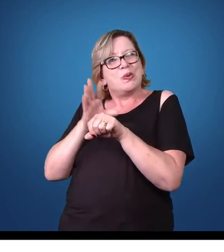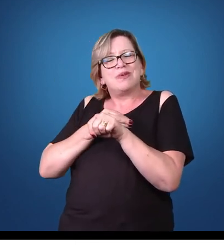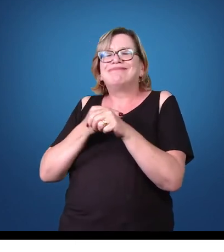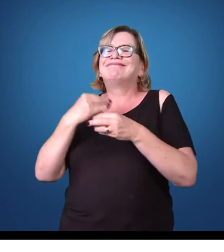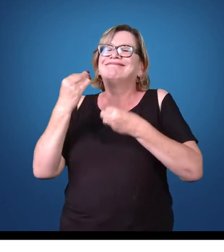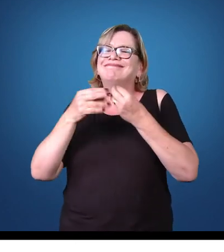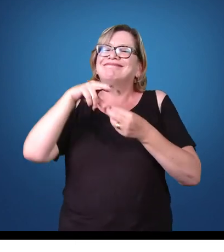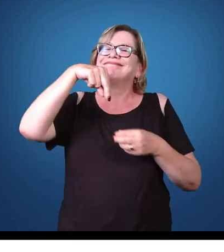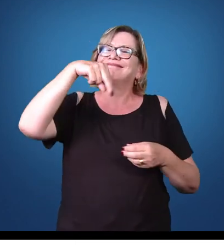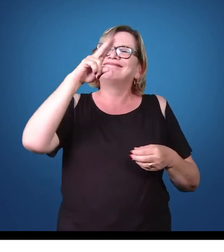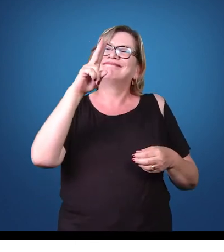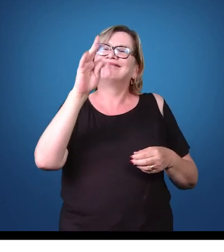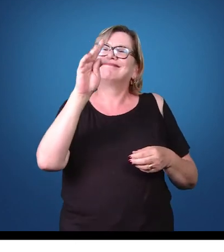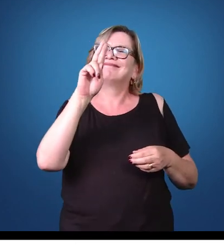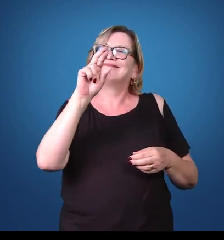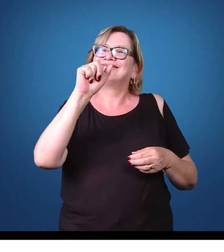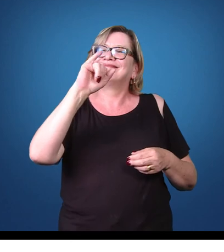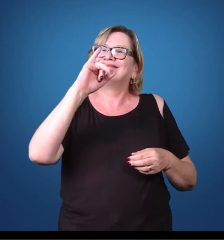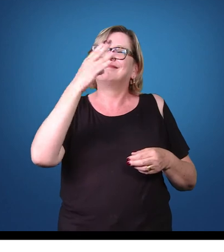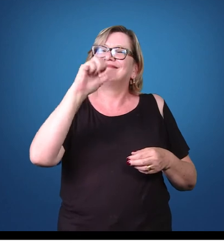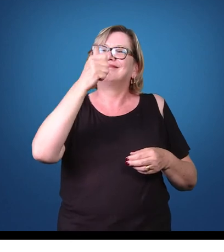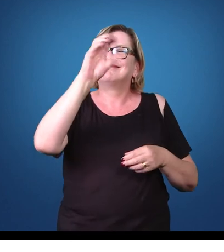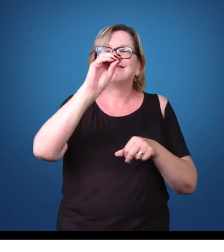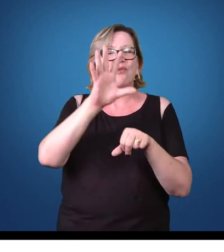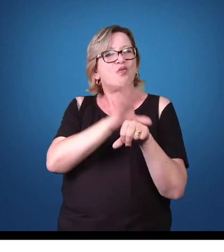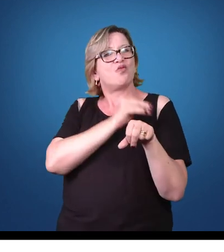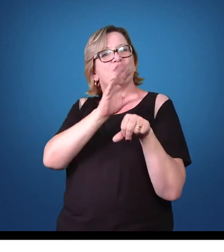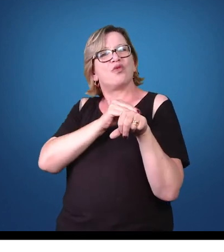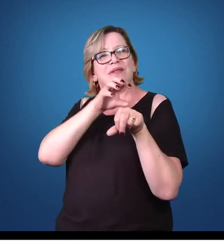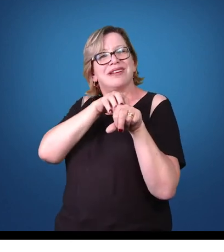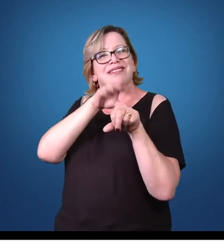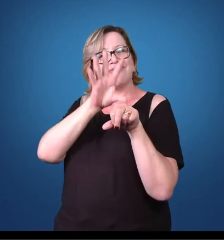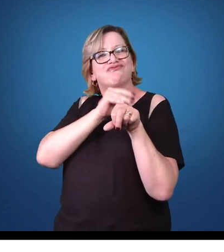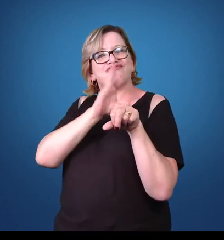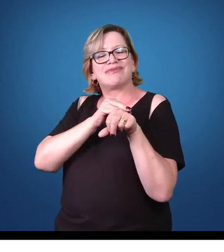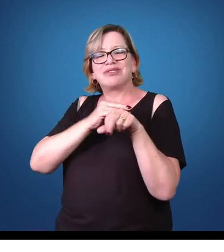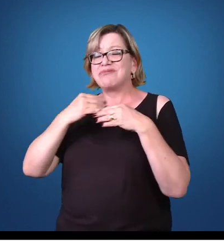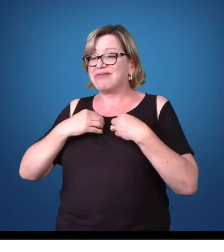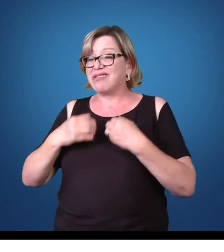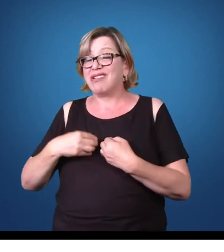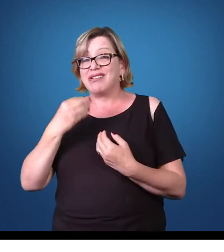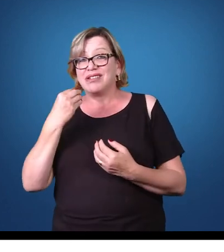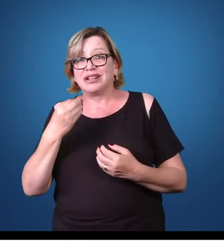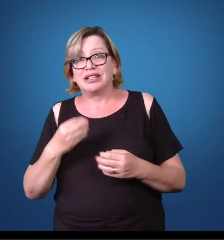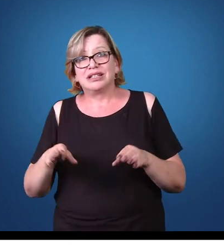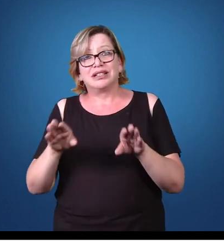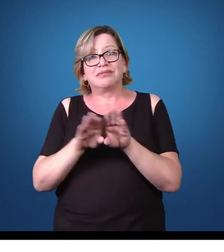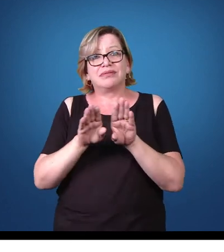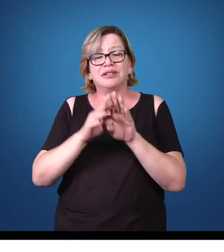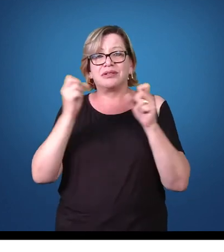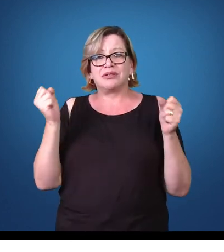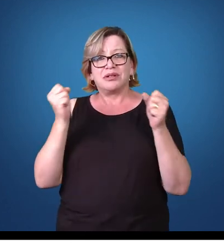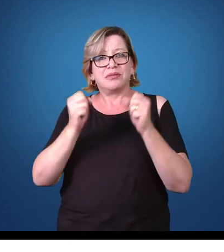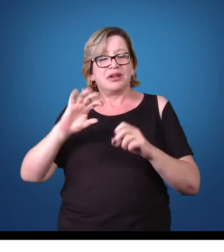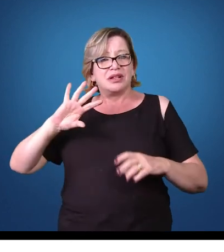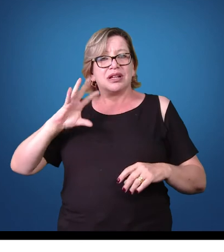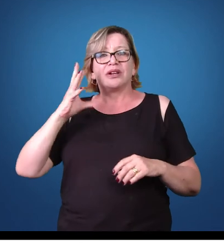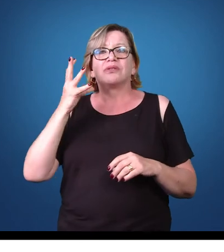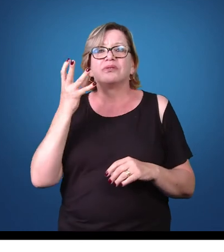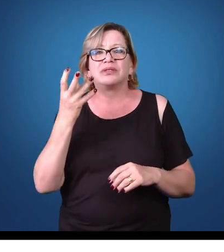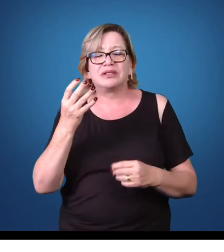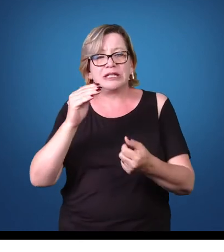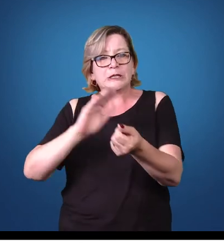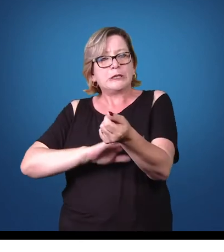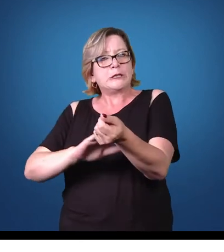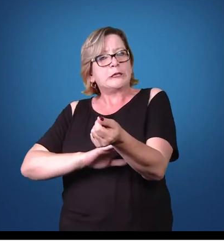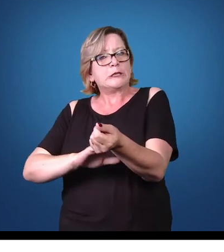alimento, desses nutrientes do hospedeiro. Pode ter uma ação tóxica por conta da liberação de algumas enzimas